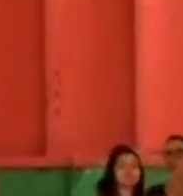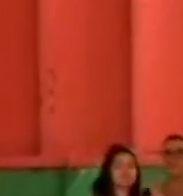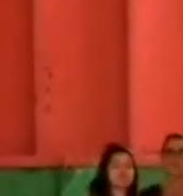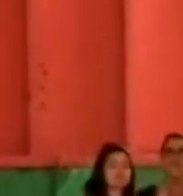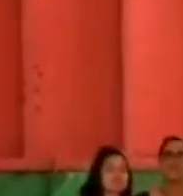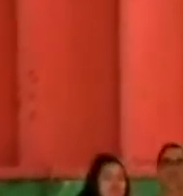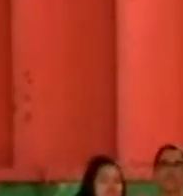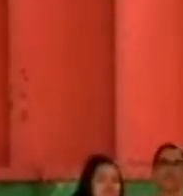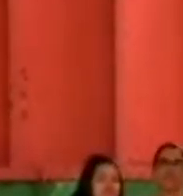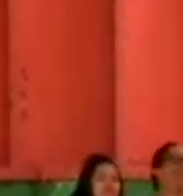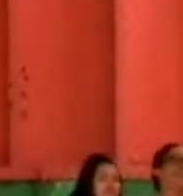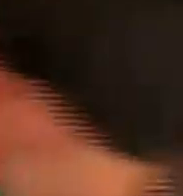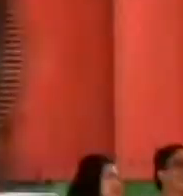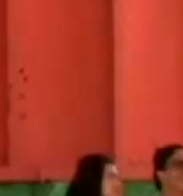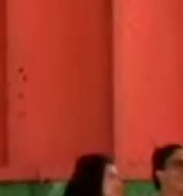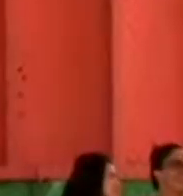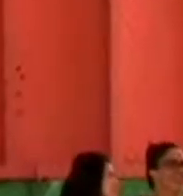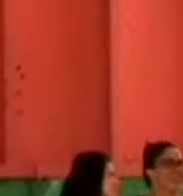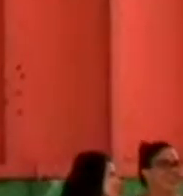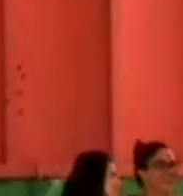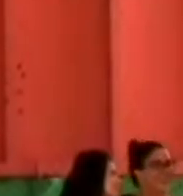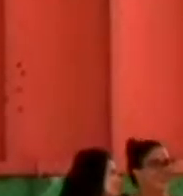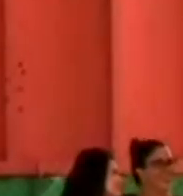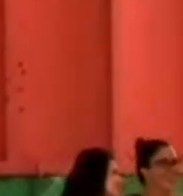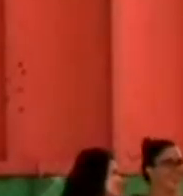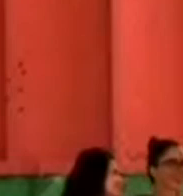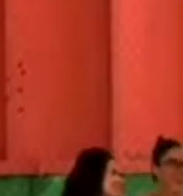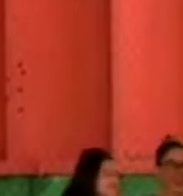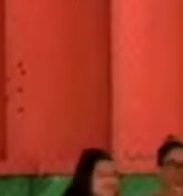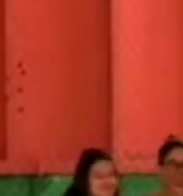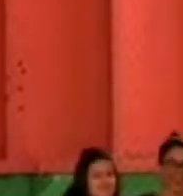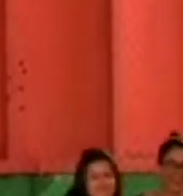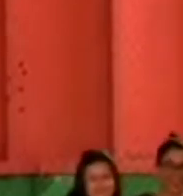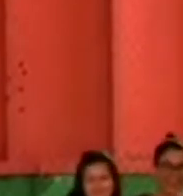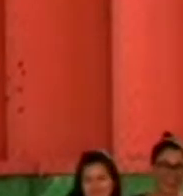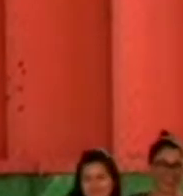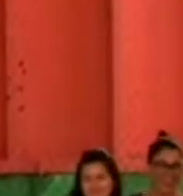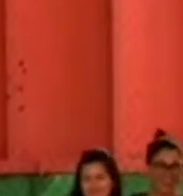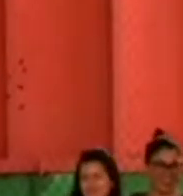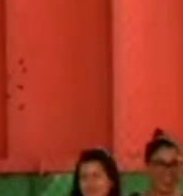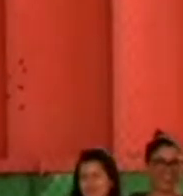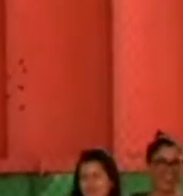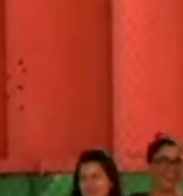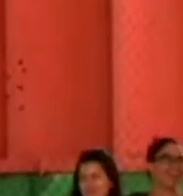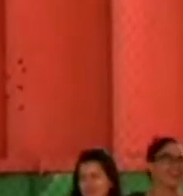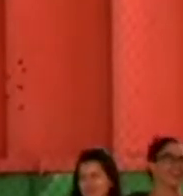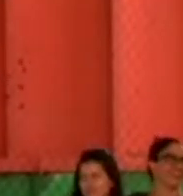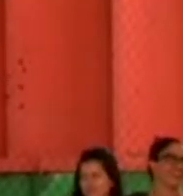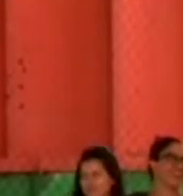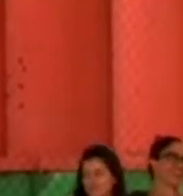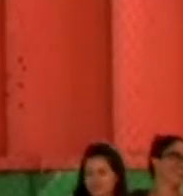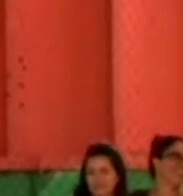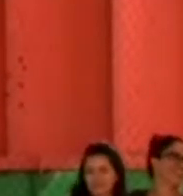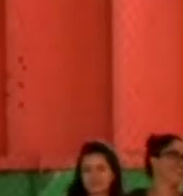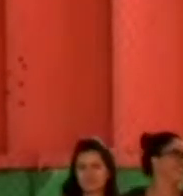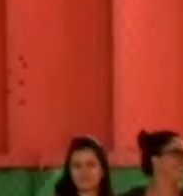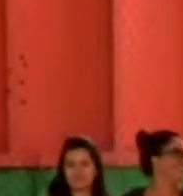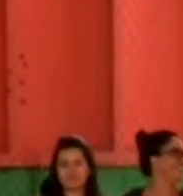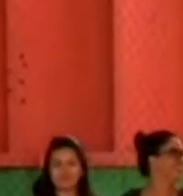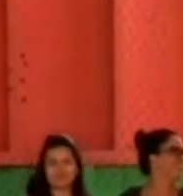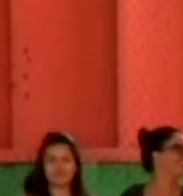circunscritos al Cantón de Buenos Aires. El decreto establece la creación de cinco mesas de trabajo conformadas por instituciones estatales,